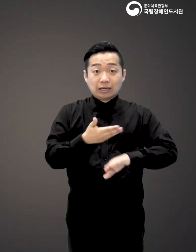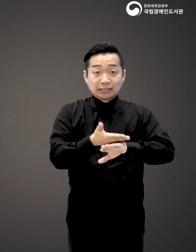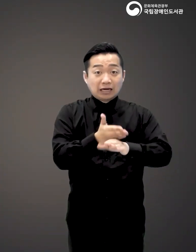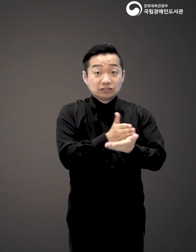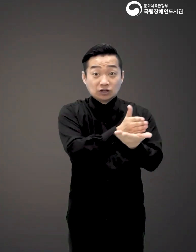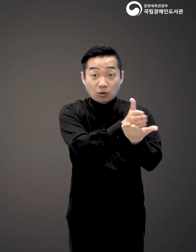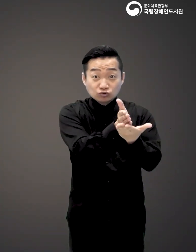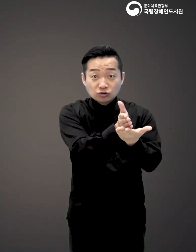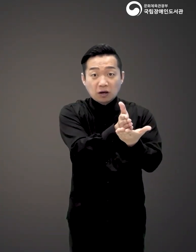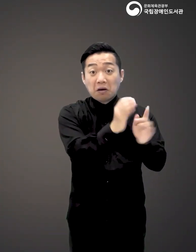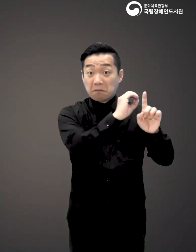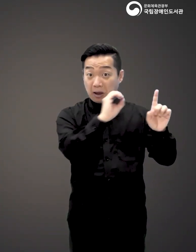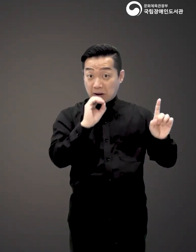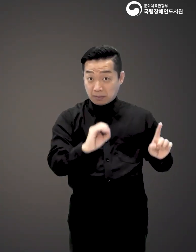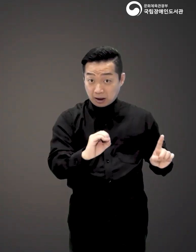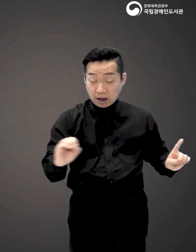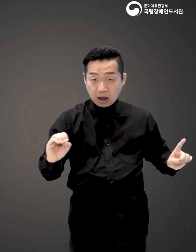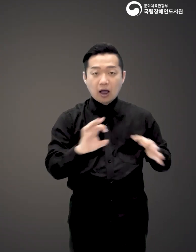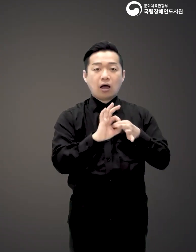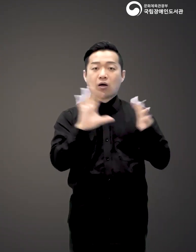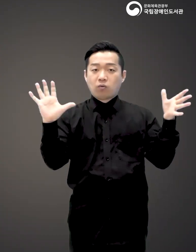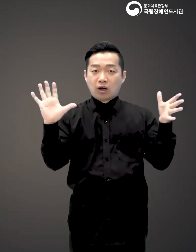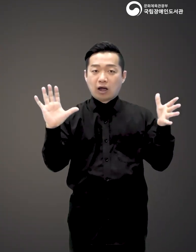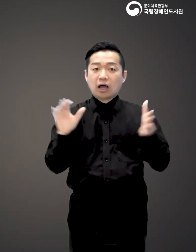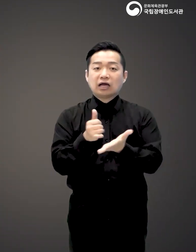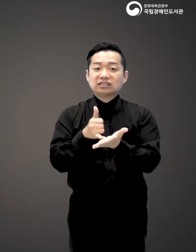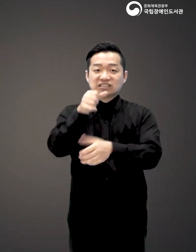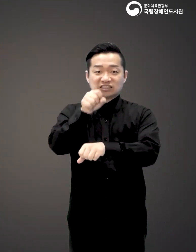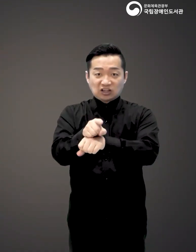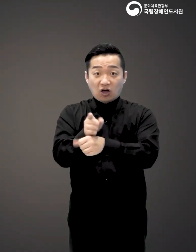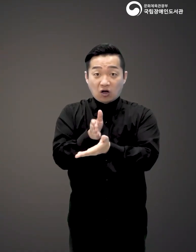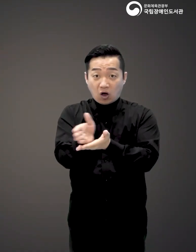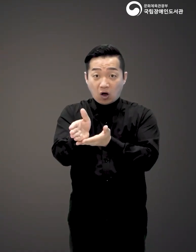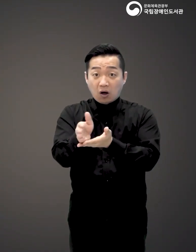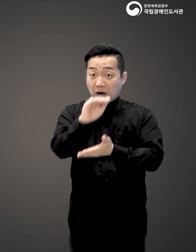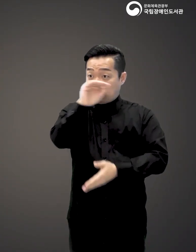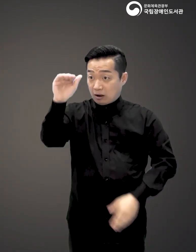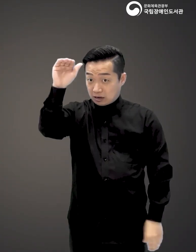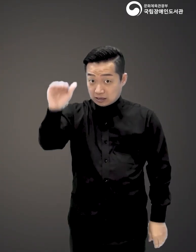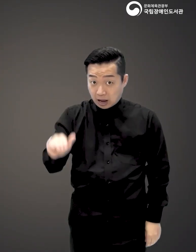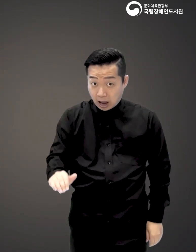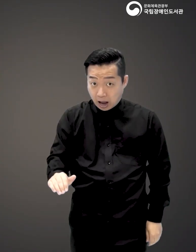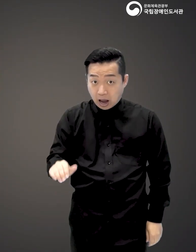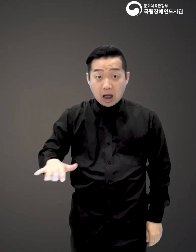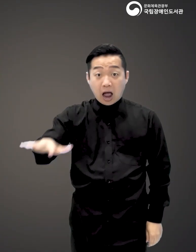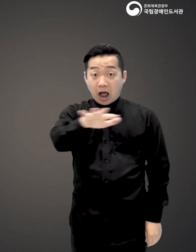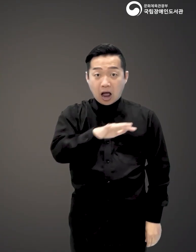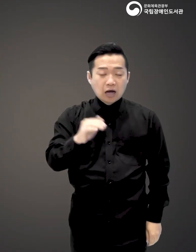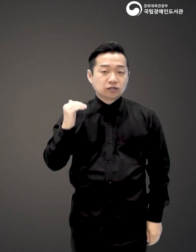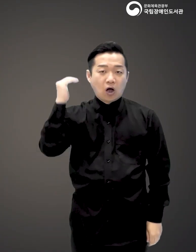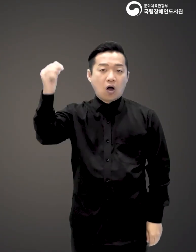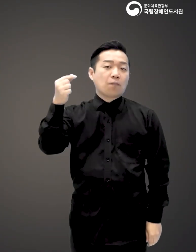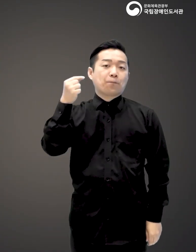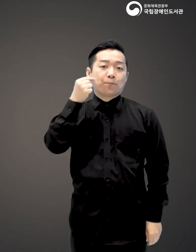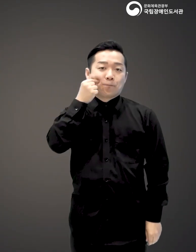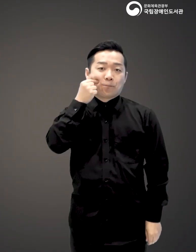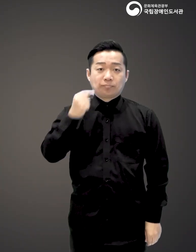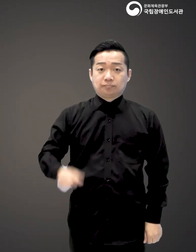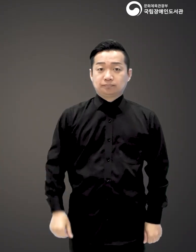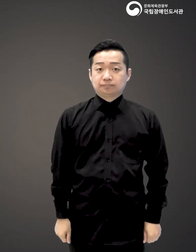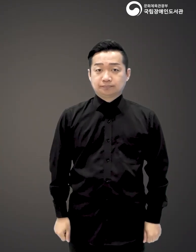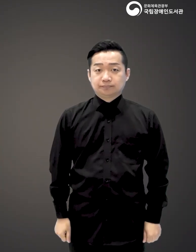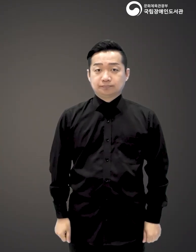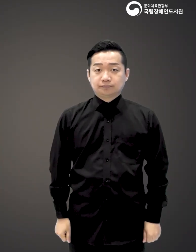다른 과목 수능 점수가 만점일지라도 인성 영역 점수가 일정 등급에 이르지 않으면 아이들은 성인이 되지